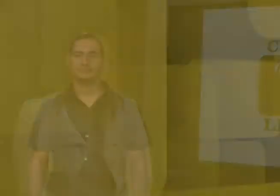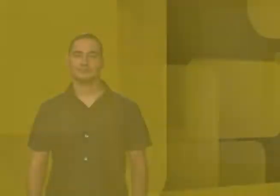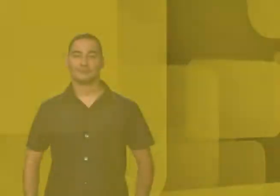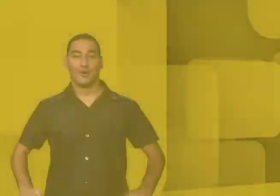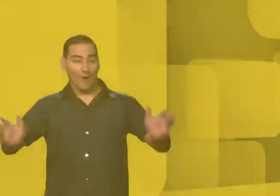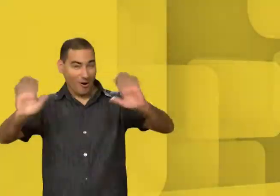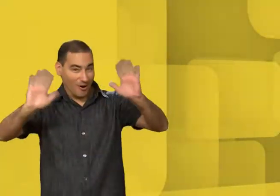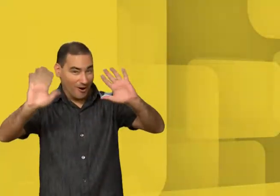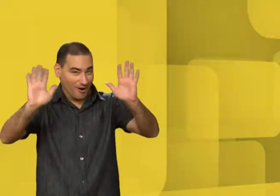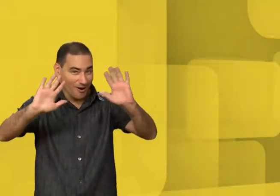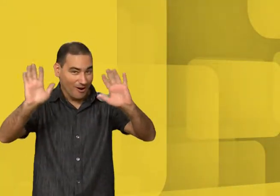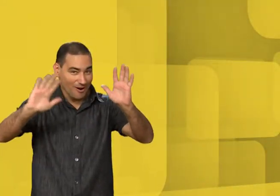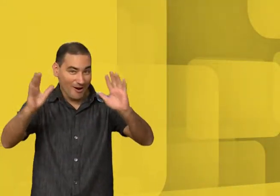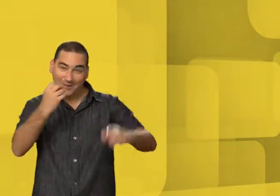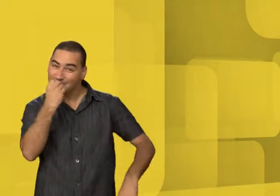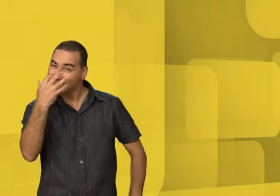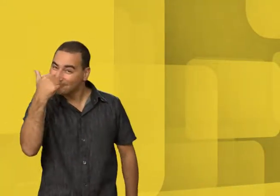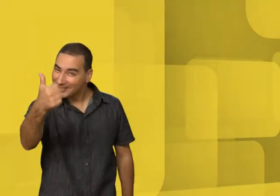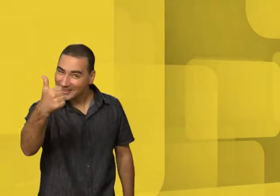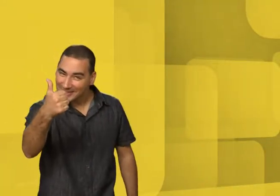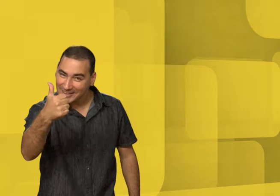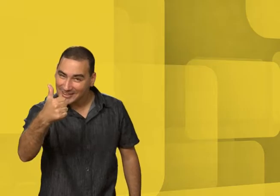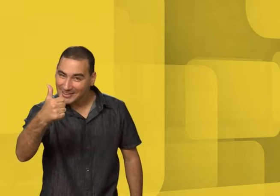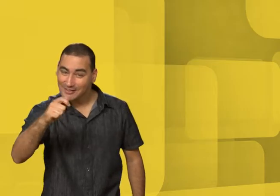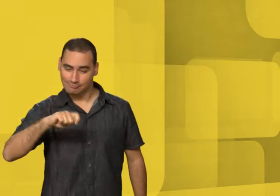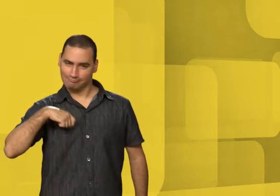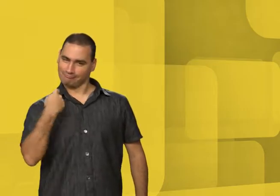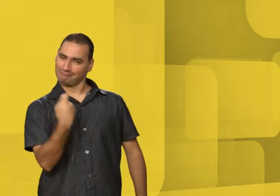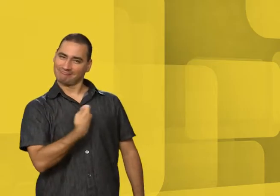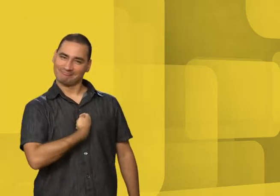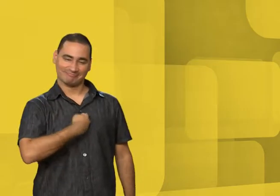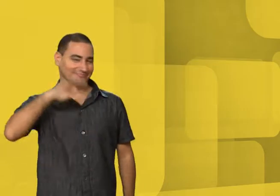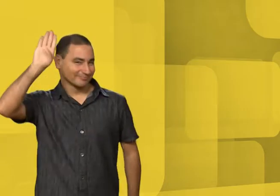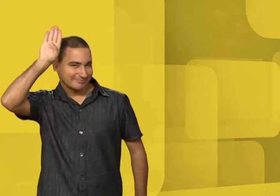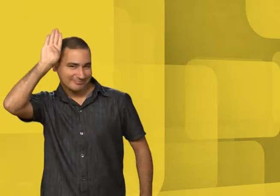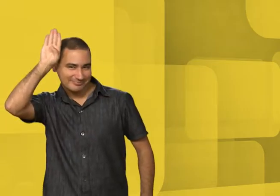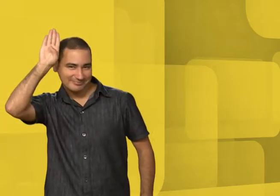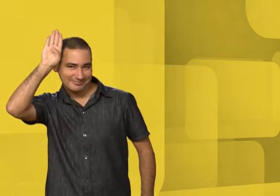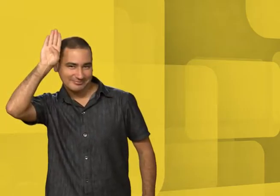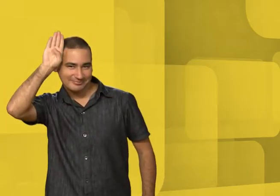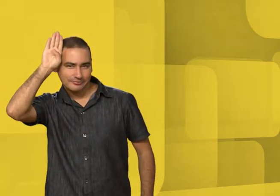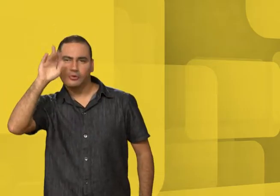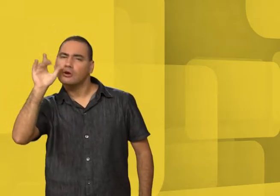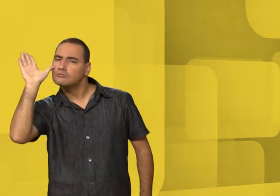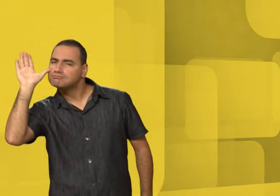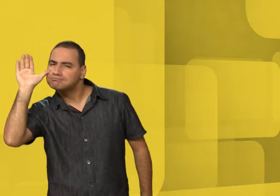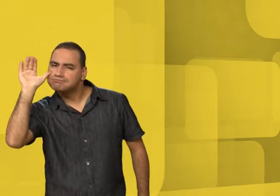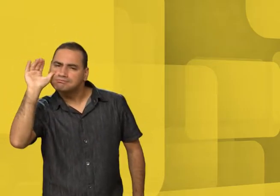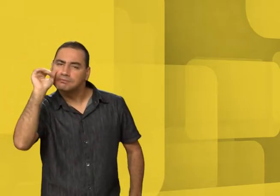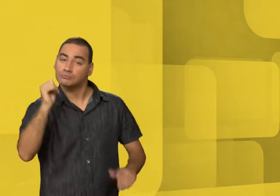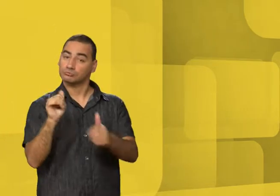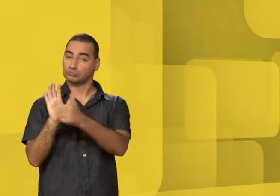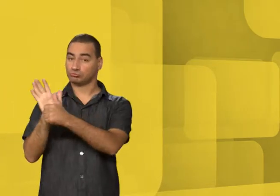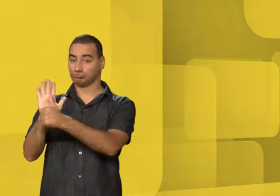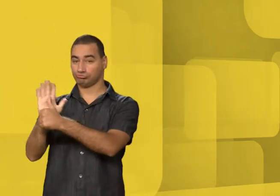Olá! Tudo bem? Meu sinal é esse. Assistiu ao Curta Libras?